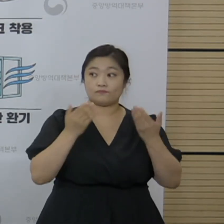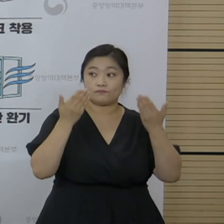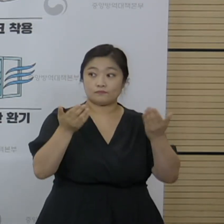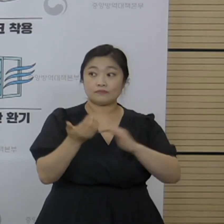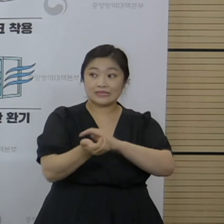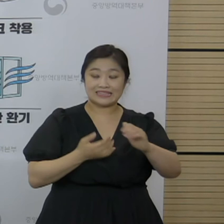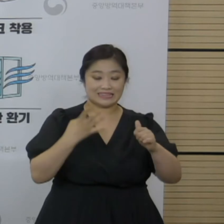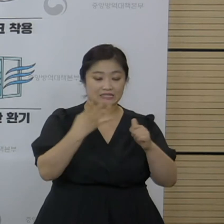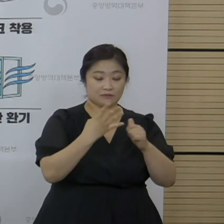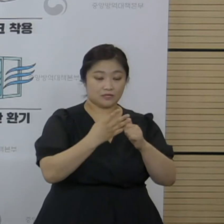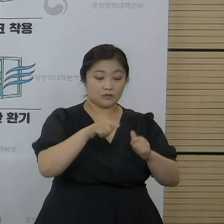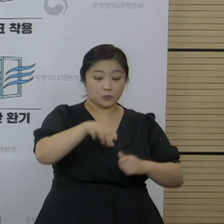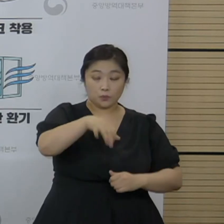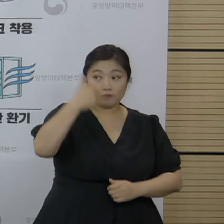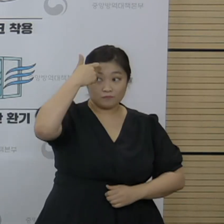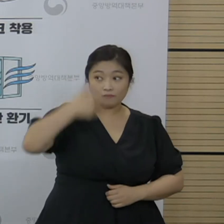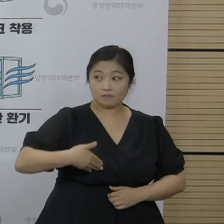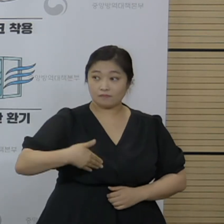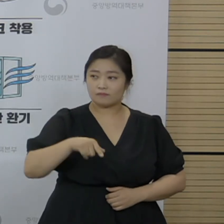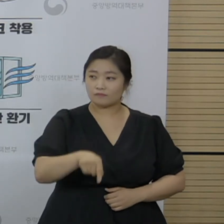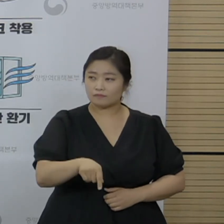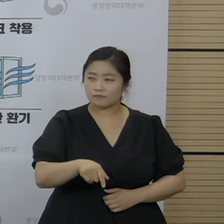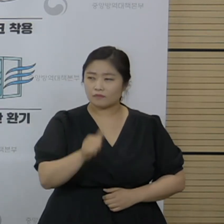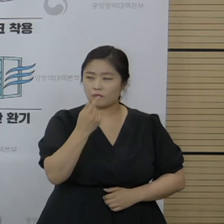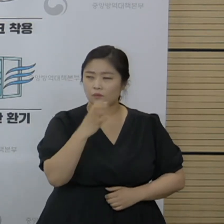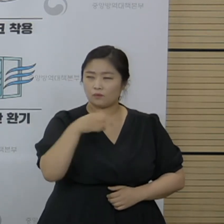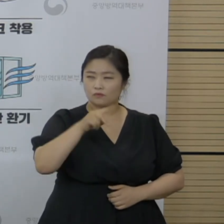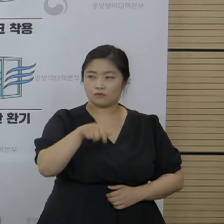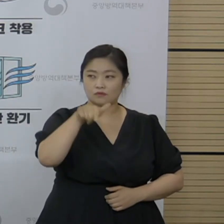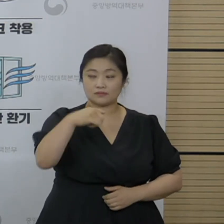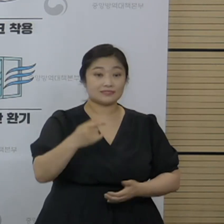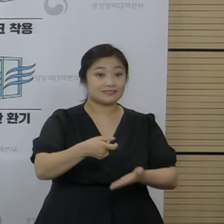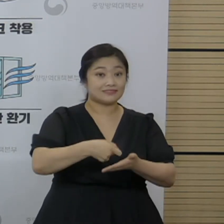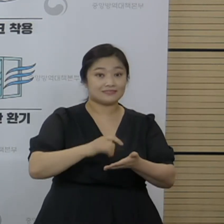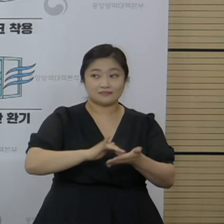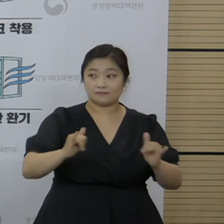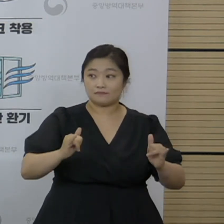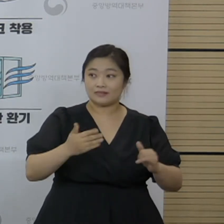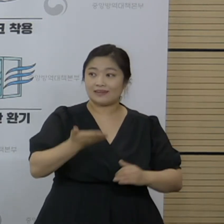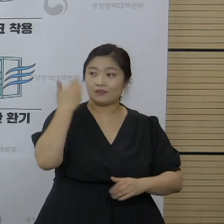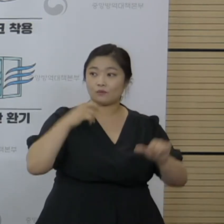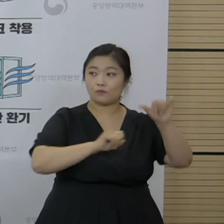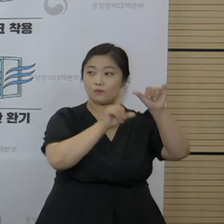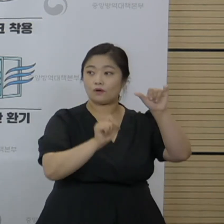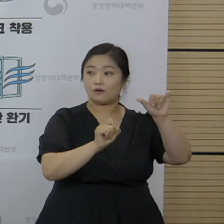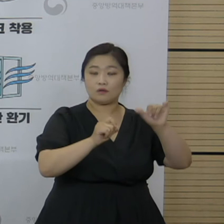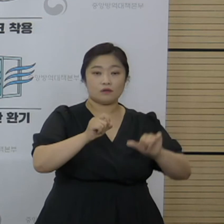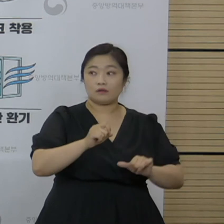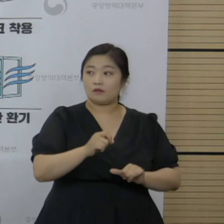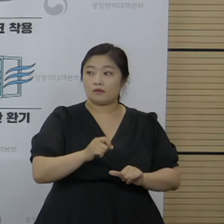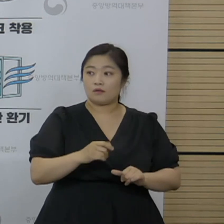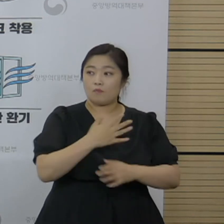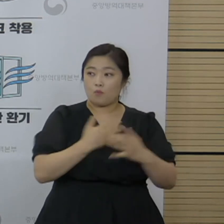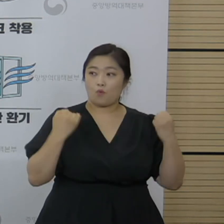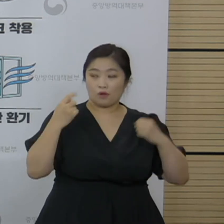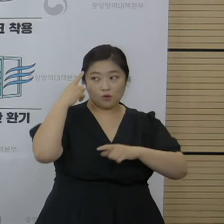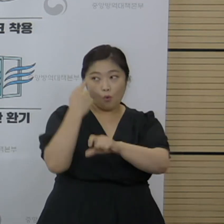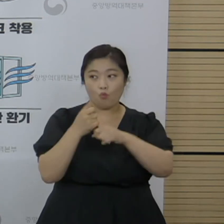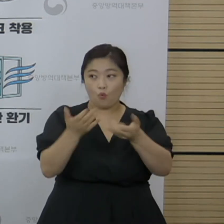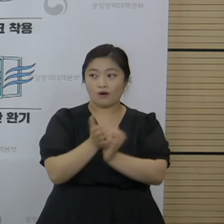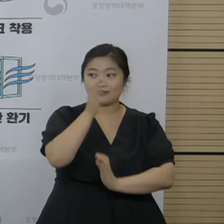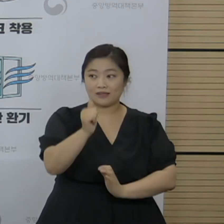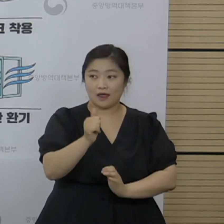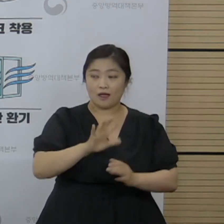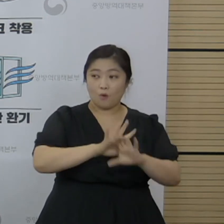네 번째 현장에서 질문 준 파이낸셜 뉴스의 홍석근 기자님 질문이 지난 5월 보건연구원장이 변이의